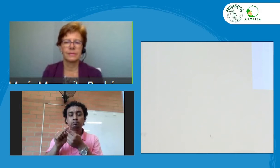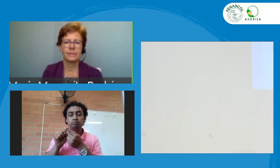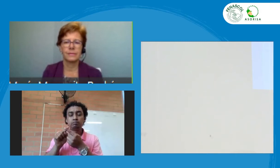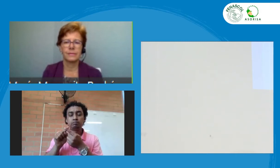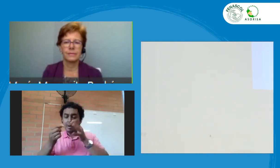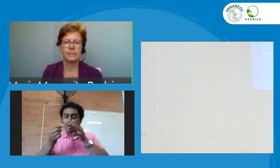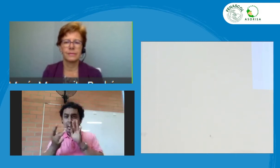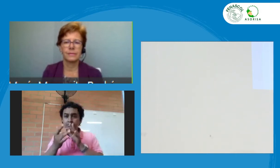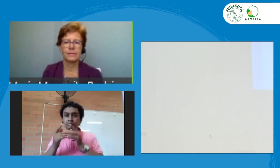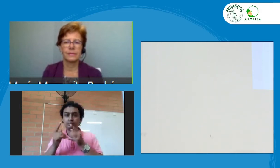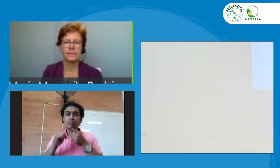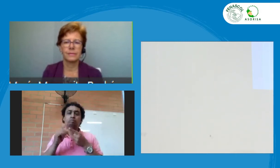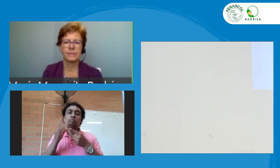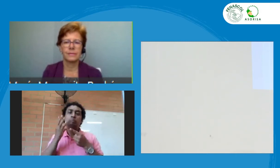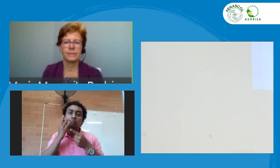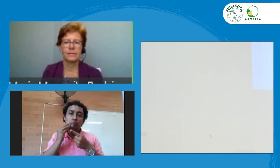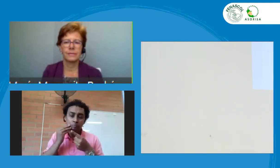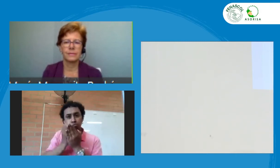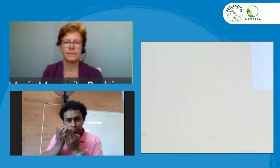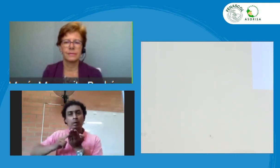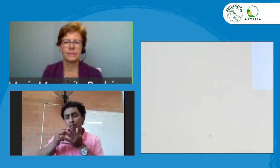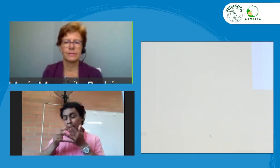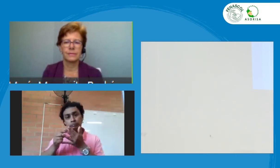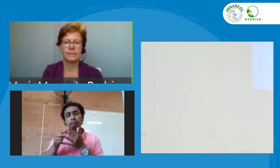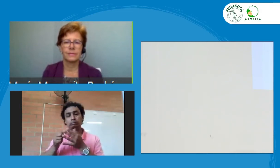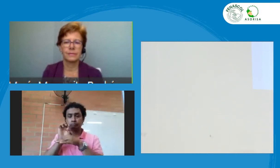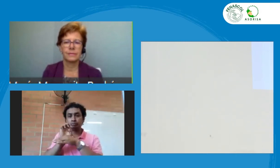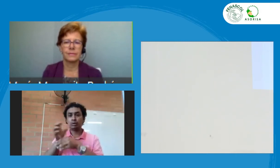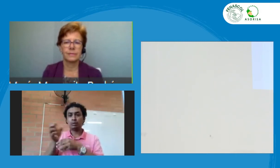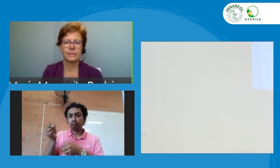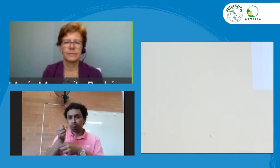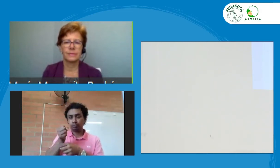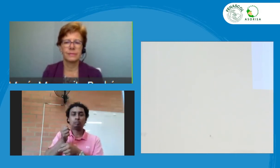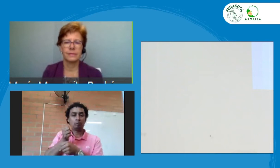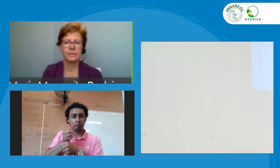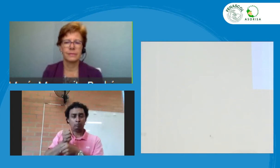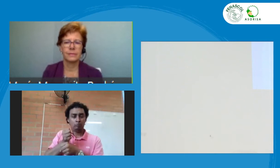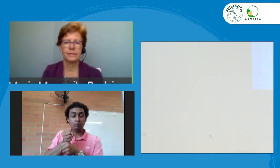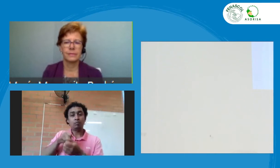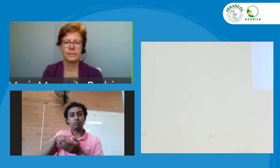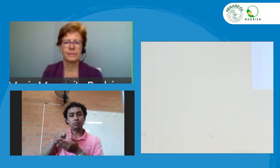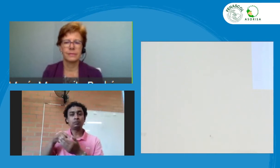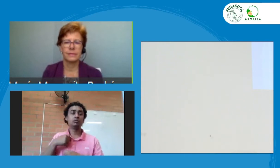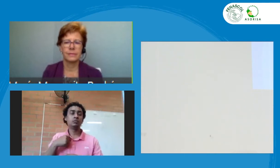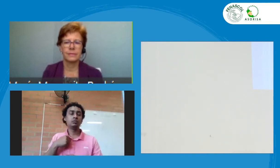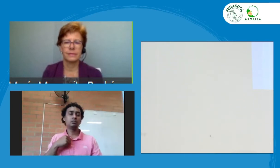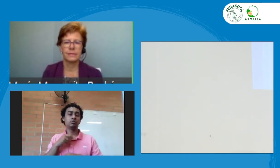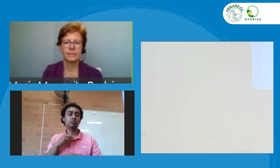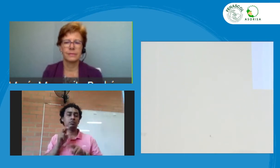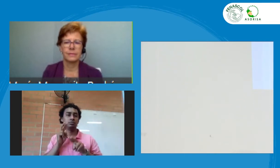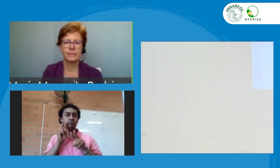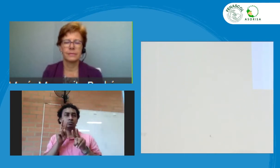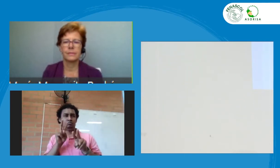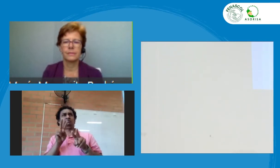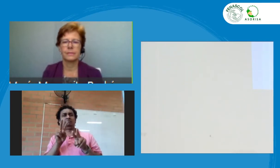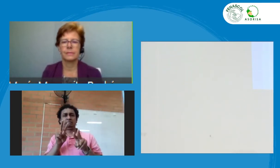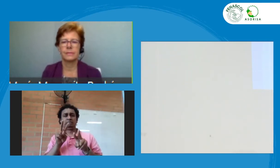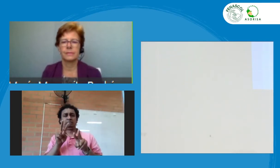lo que buscan al momento de hacer de la contratación es que se cuente con la certificación, con la experiencia y pues